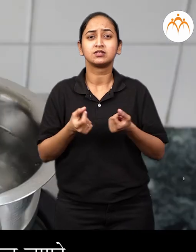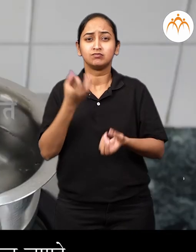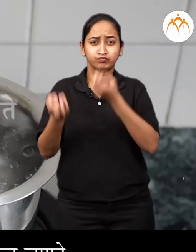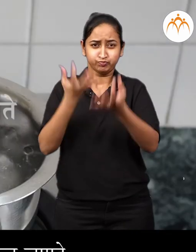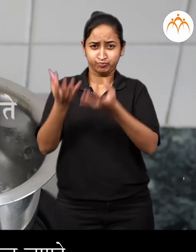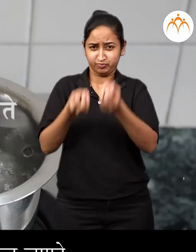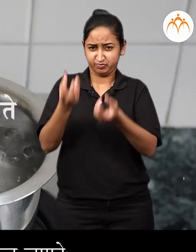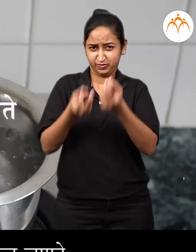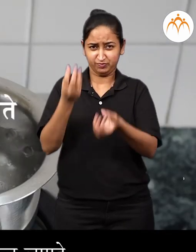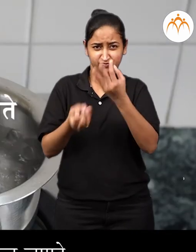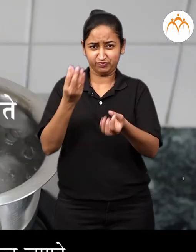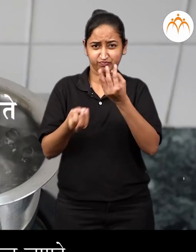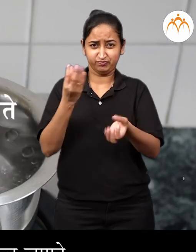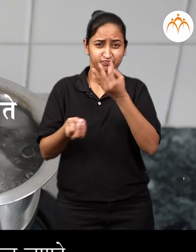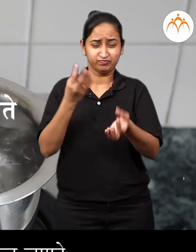काही बेडाने पाणी उखडू लगते